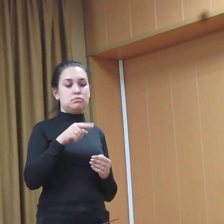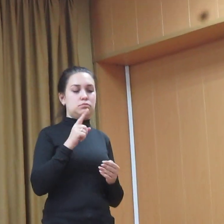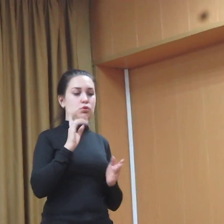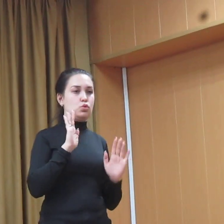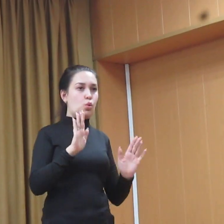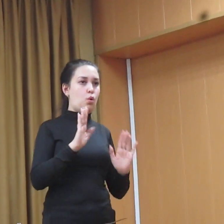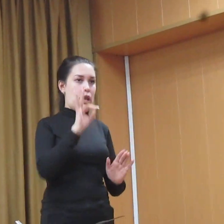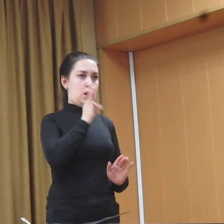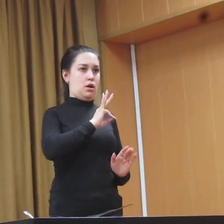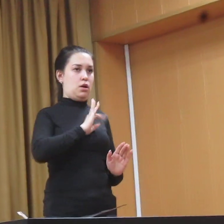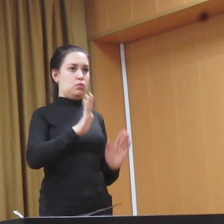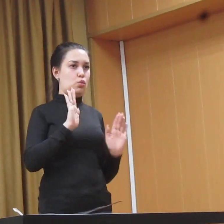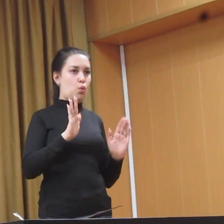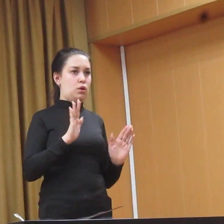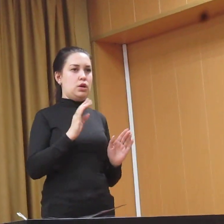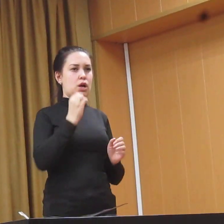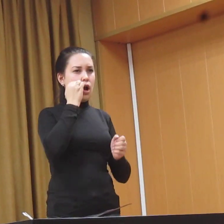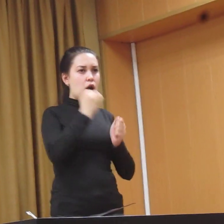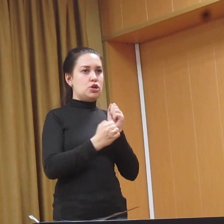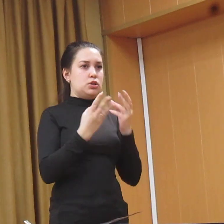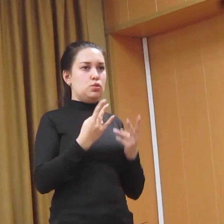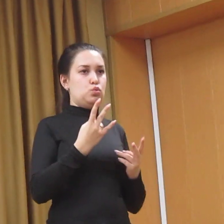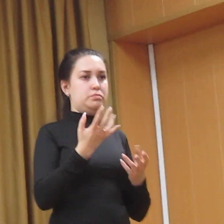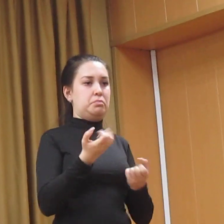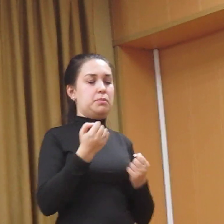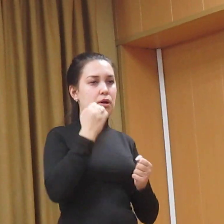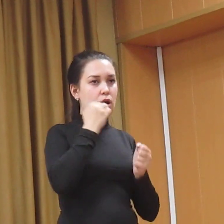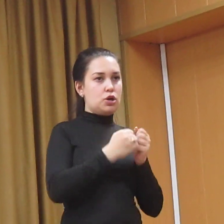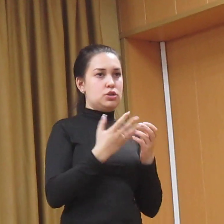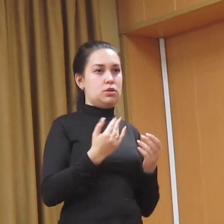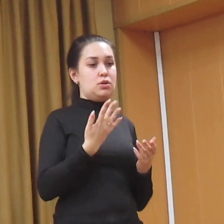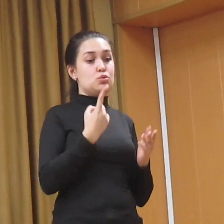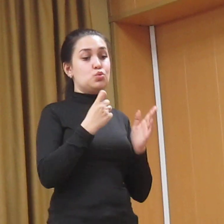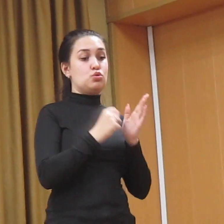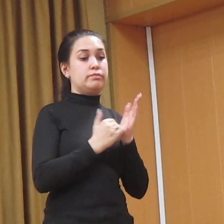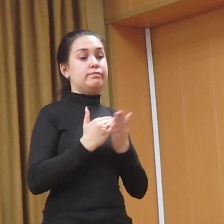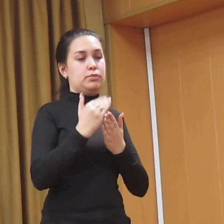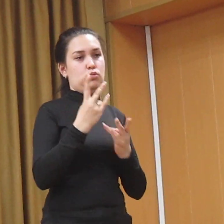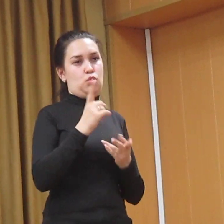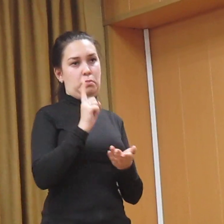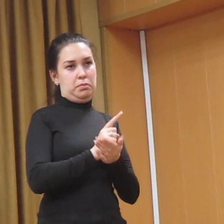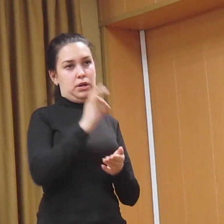прям только лекарства, причем каждый день надо принимать, и 160 поднимается.